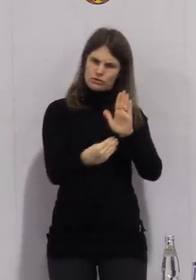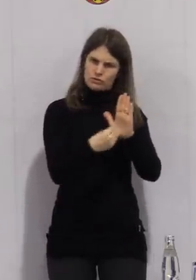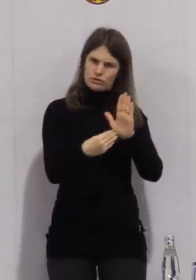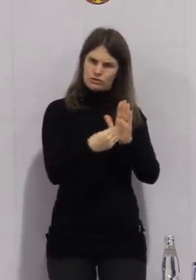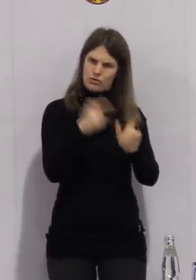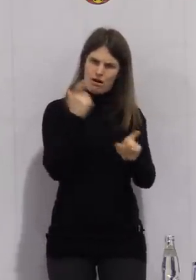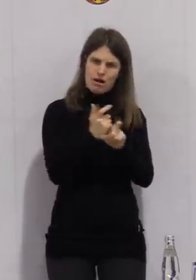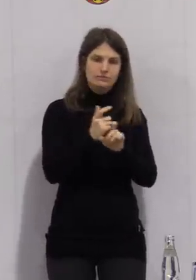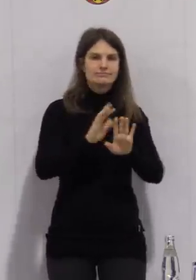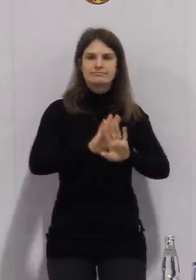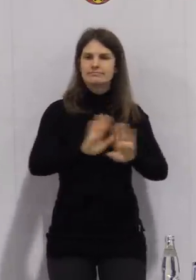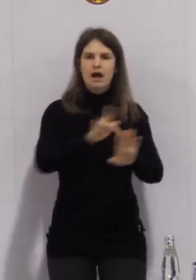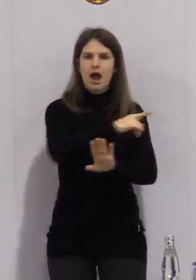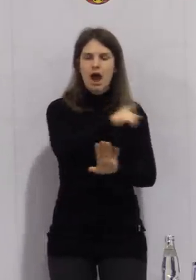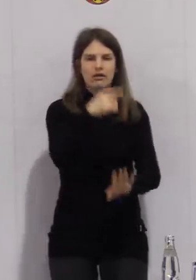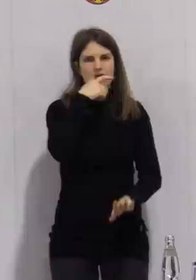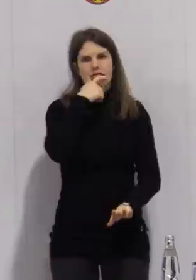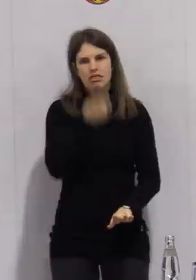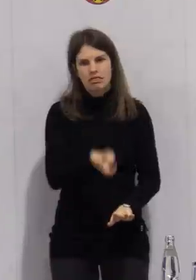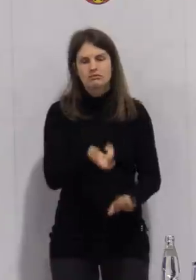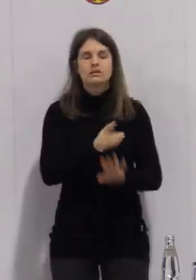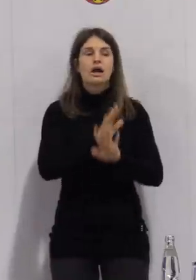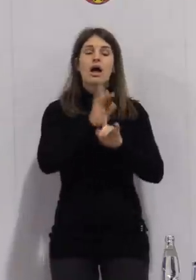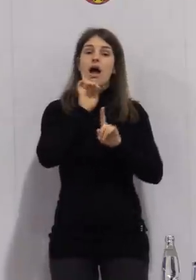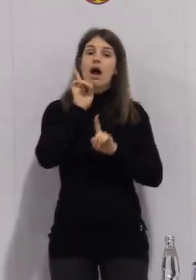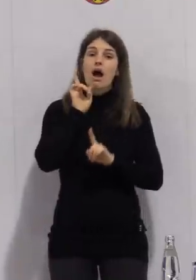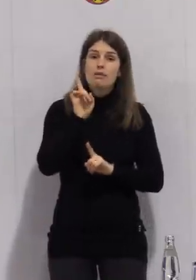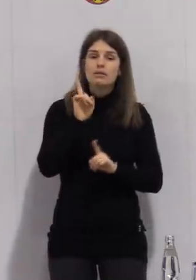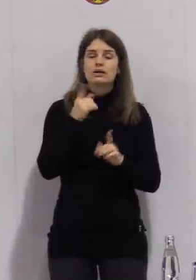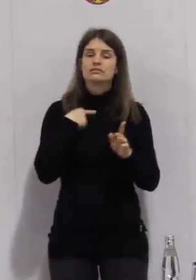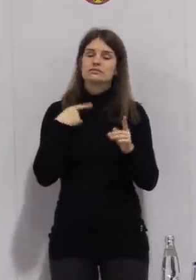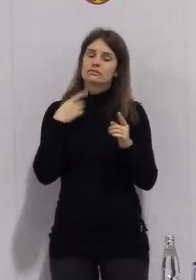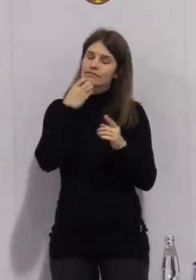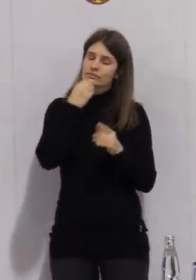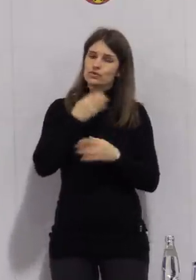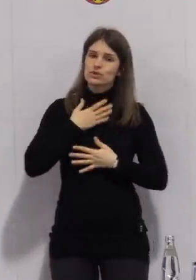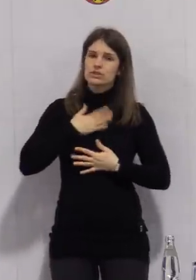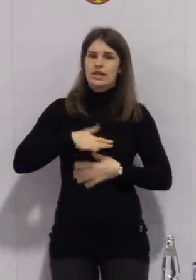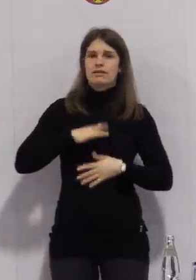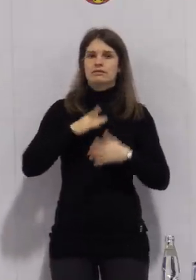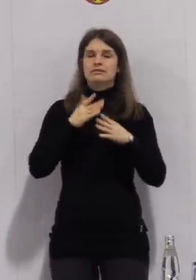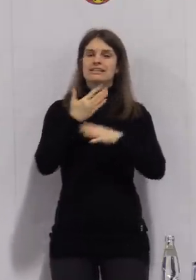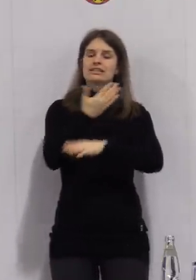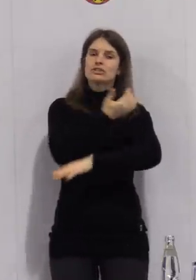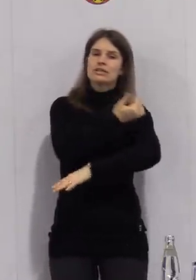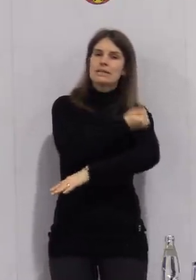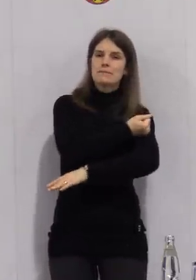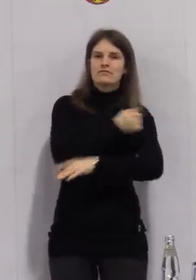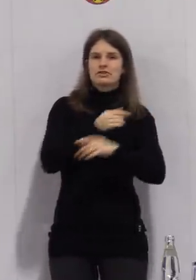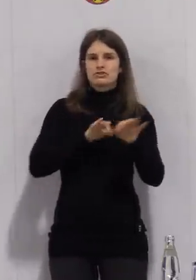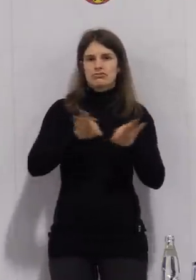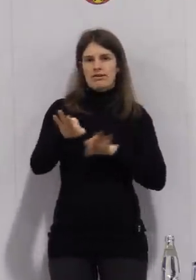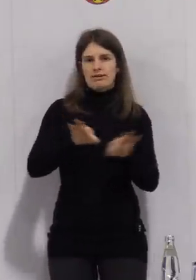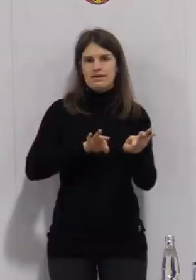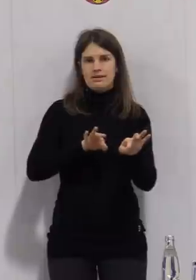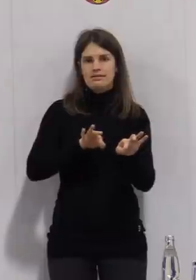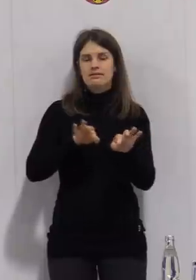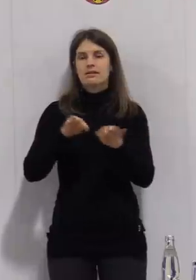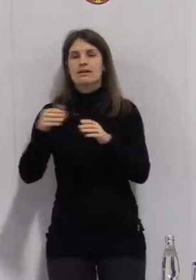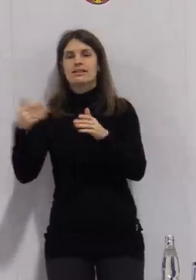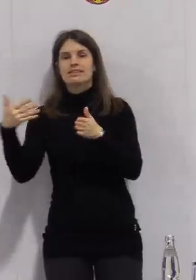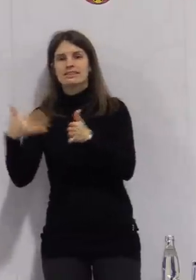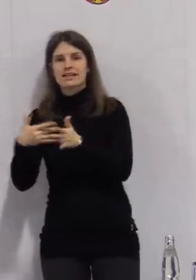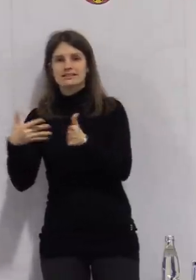das Ziel für uns ist, dass wir durch eine Impfstrategie und Teststrategie